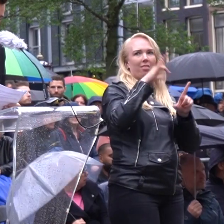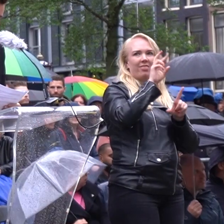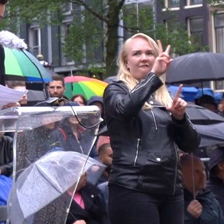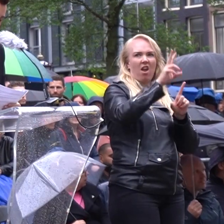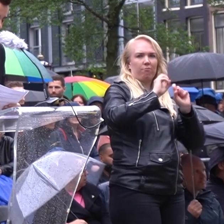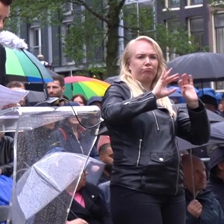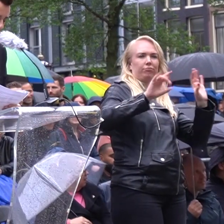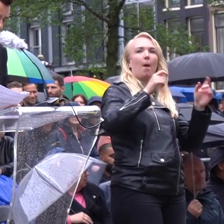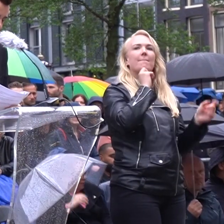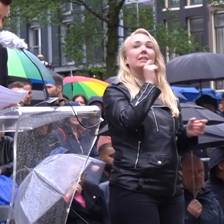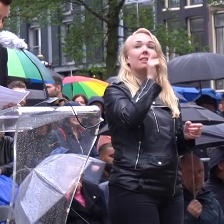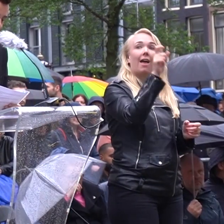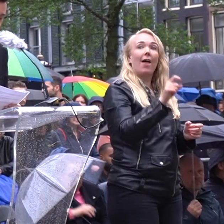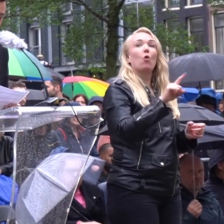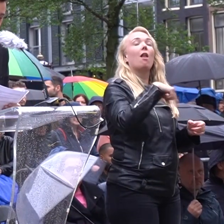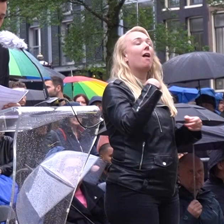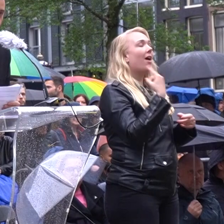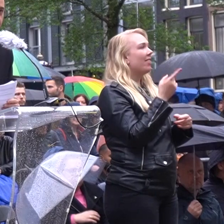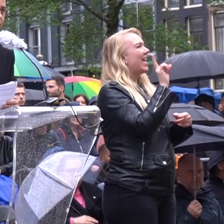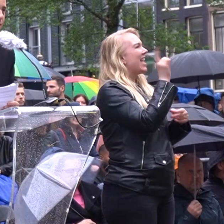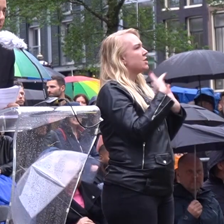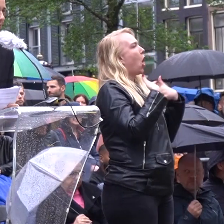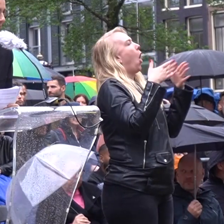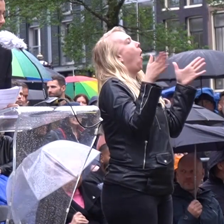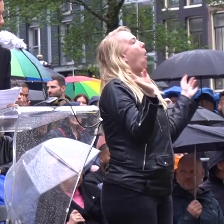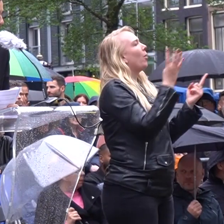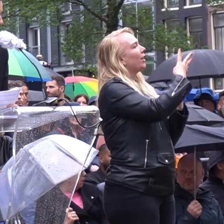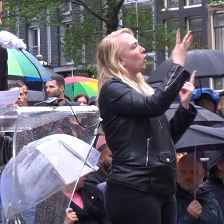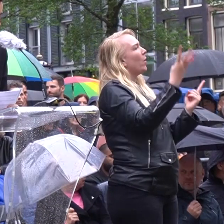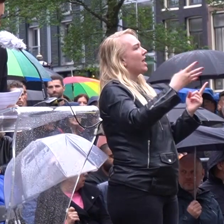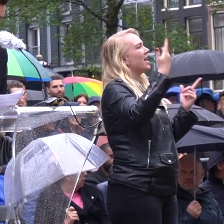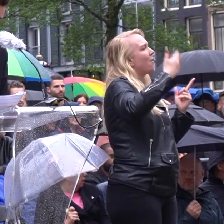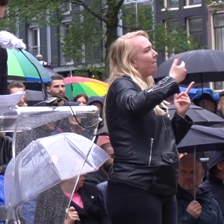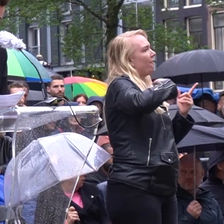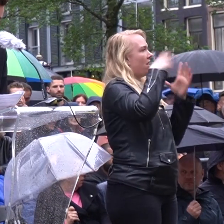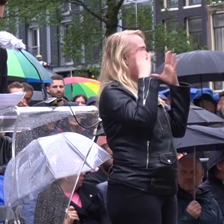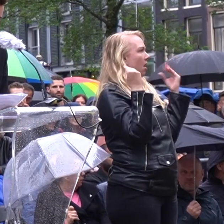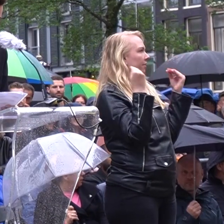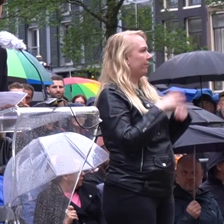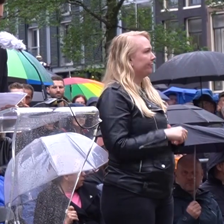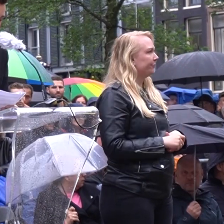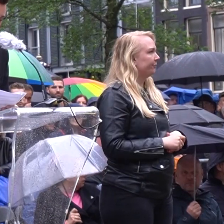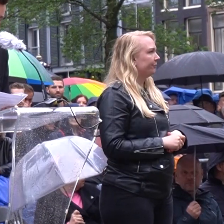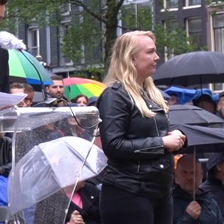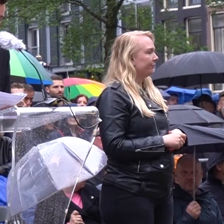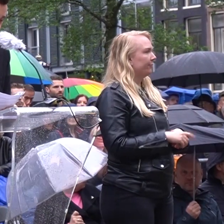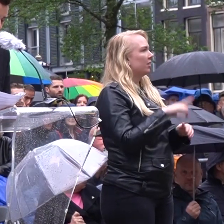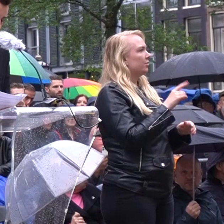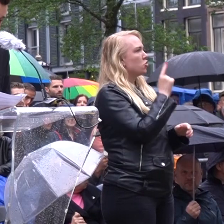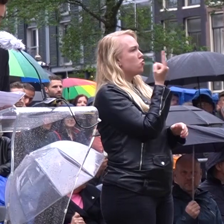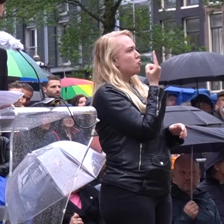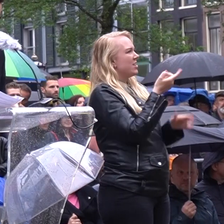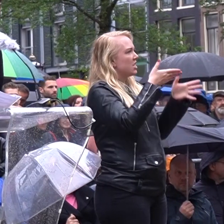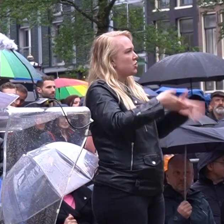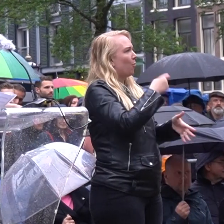-sensatie presentator en de eerste openlijk queer rapper van Nederland. Zijn unieke standpunt